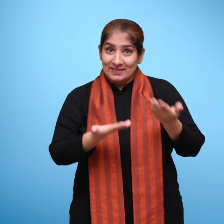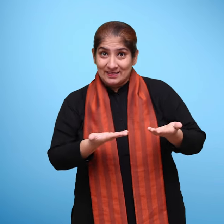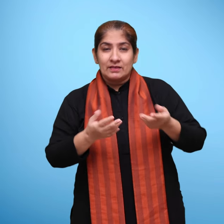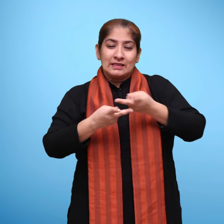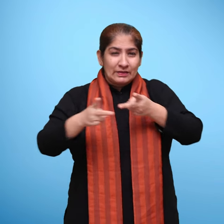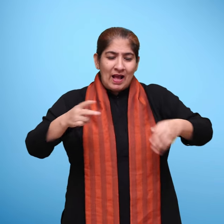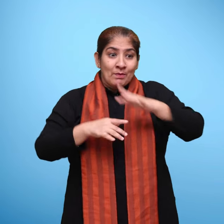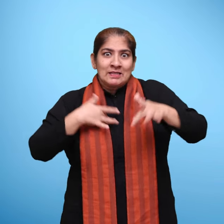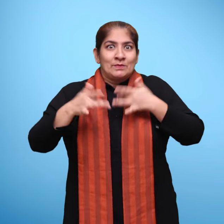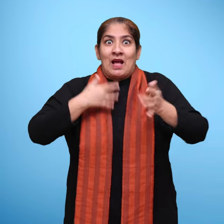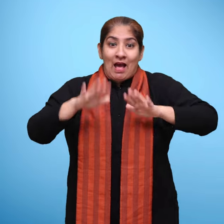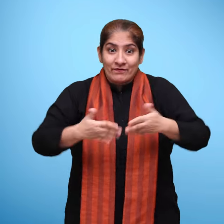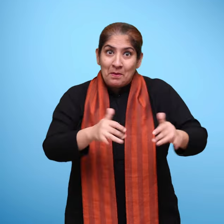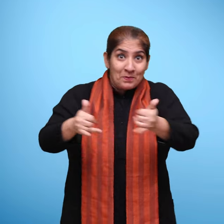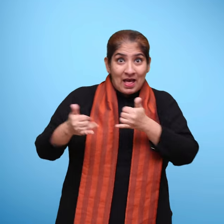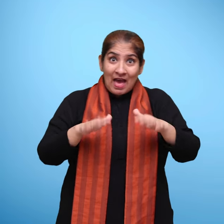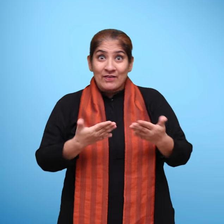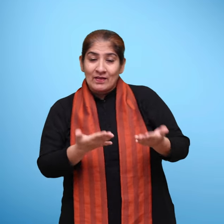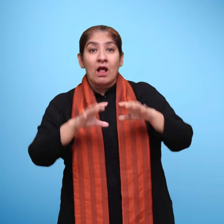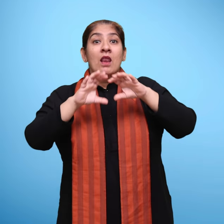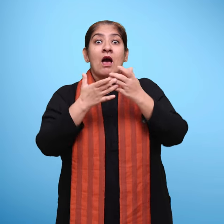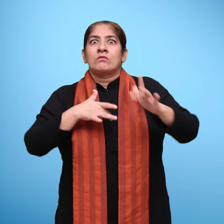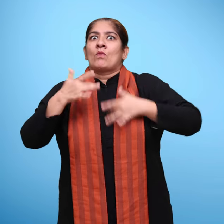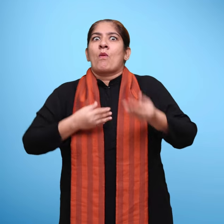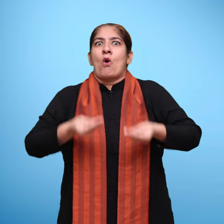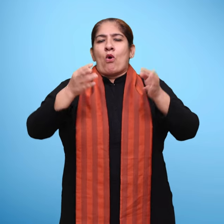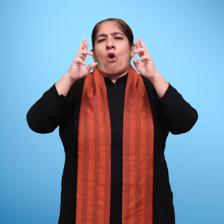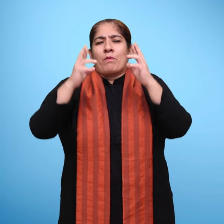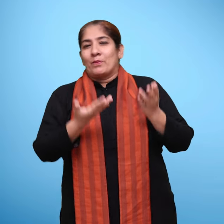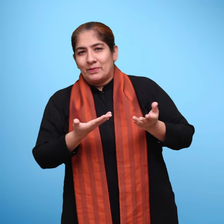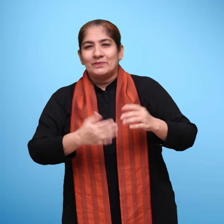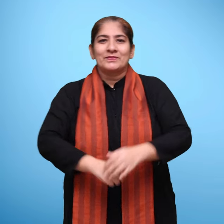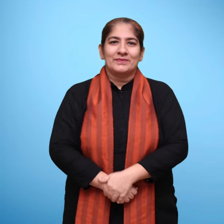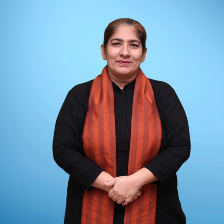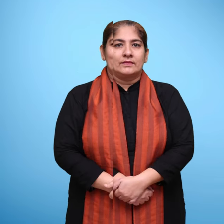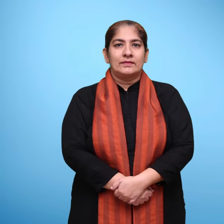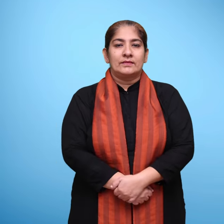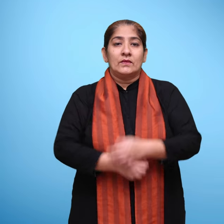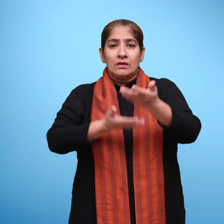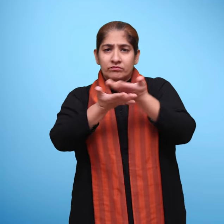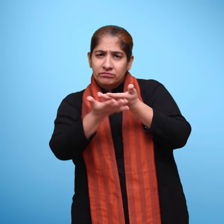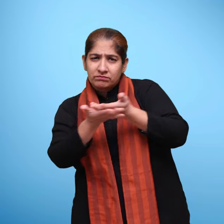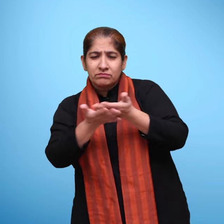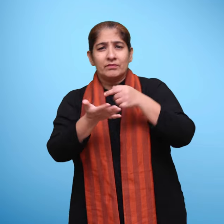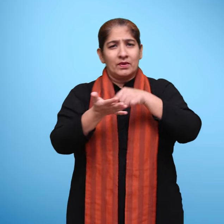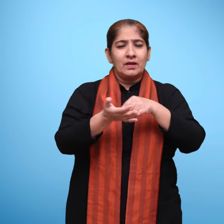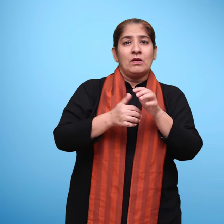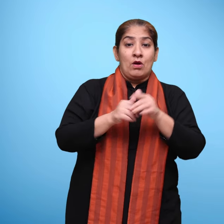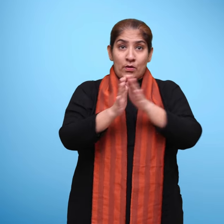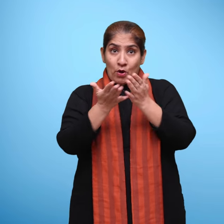संसाधनों की साहता से कक्षा को और भी रोचक बनाएंगे। बाचीत इस पुस्तक